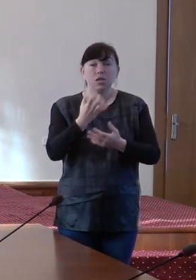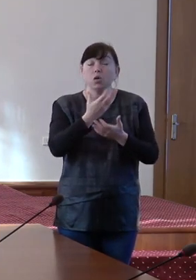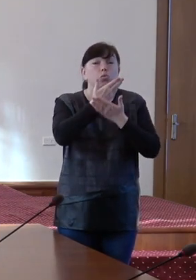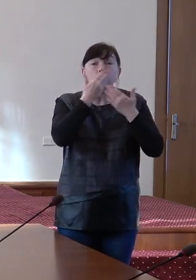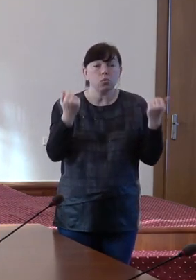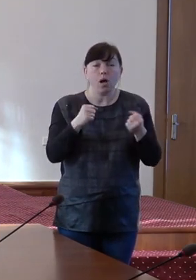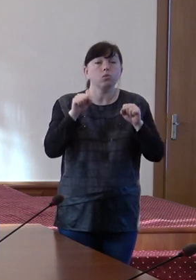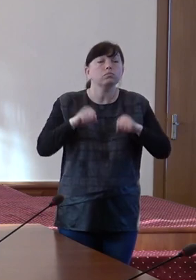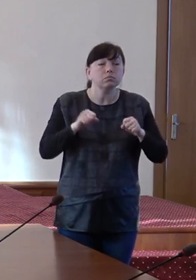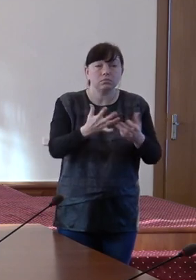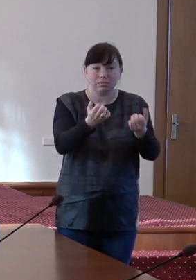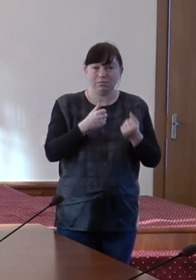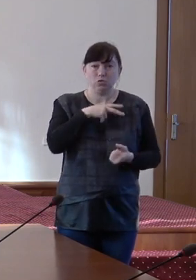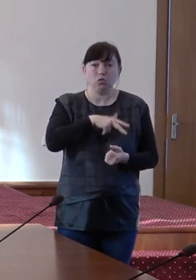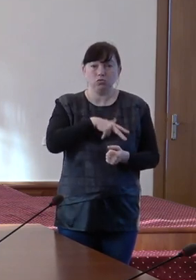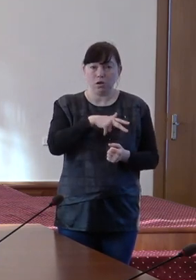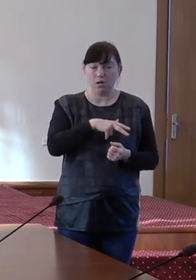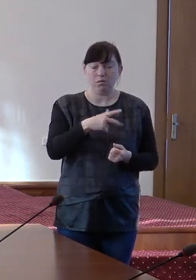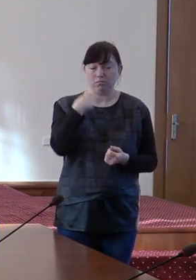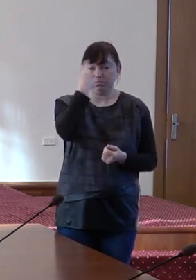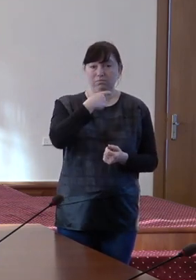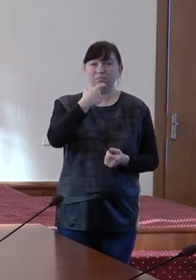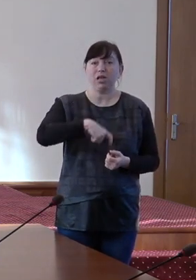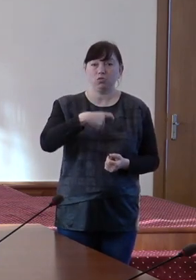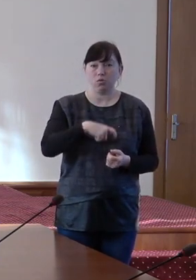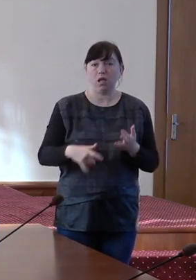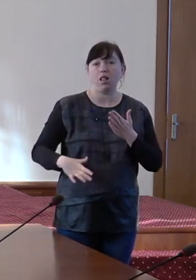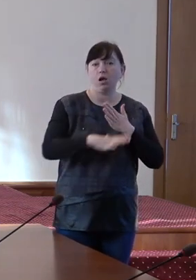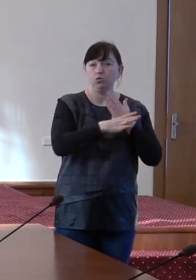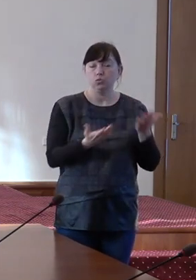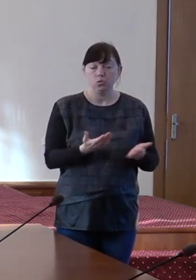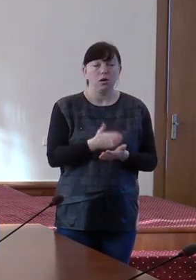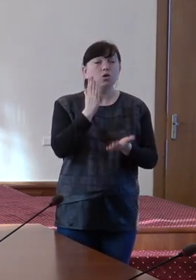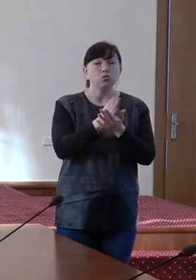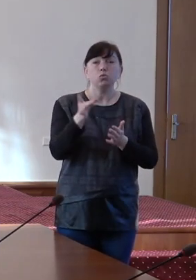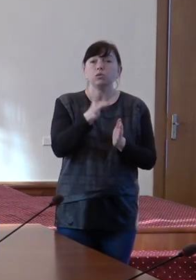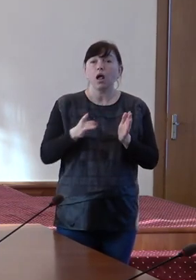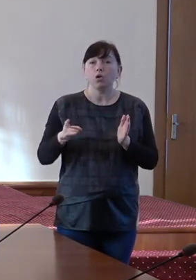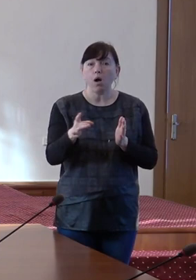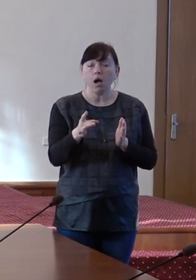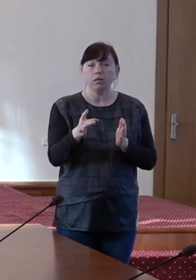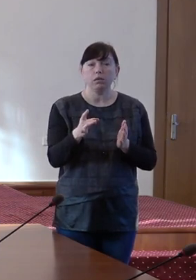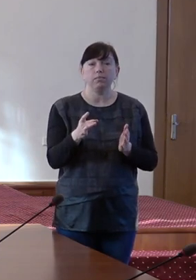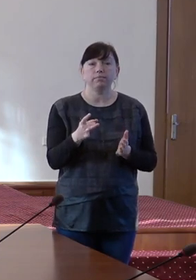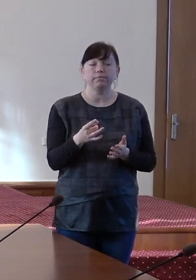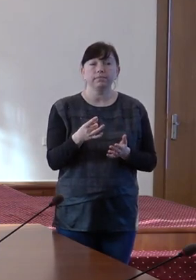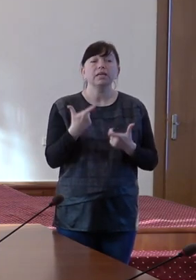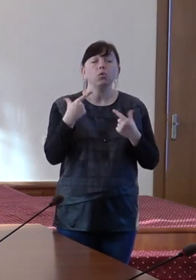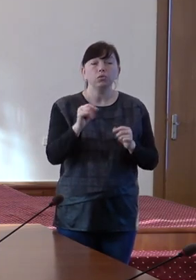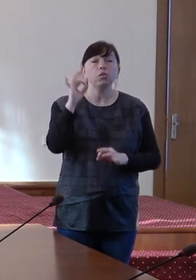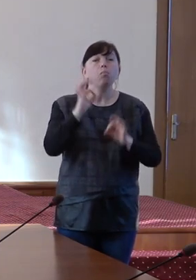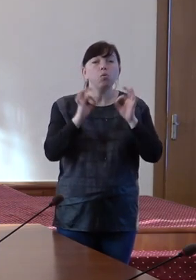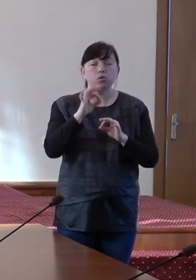au acces la servicii de asistență personală. Avem raioane în care ponderea